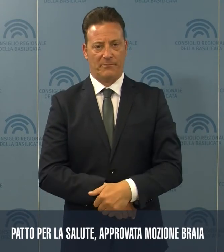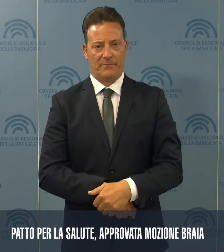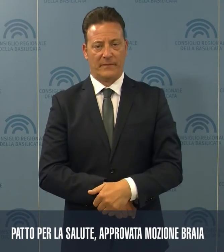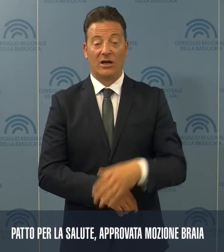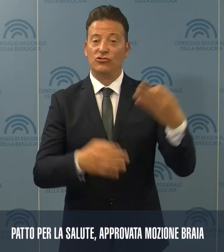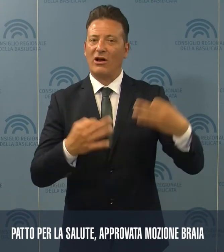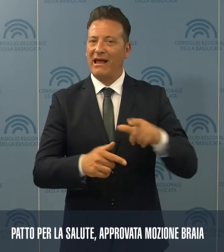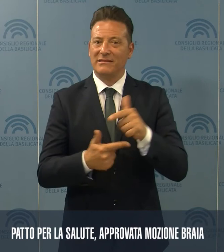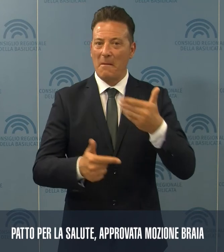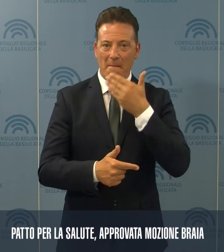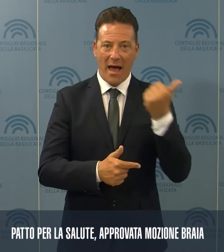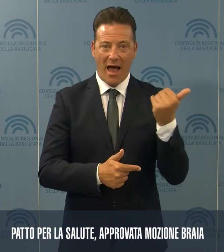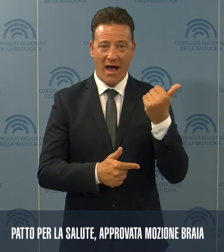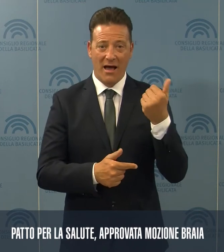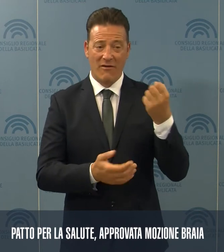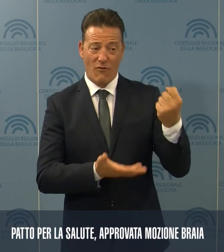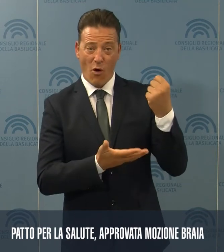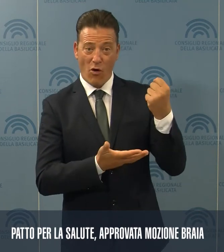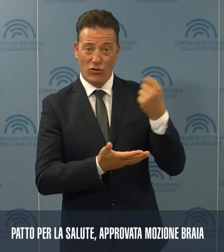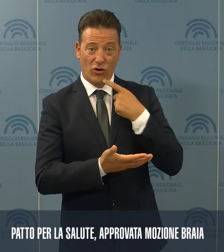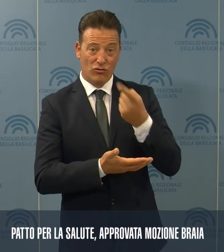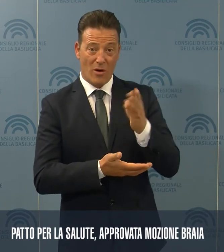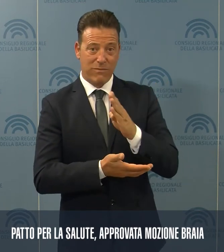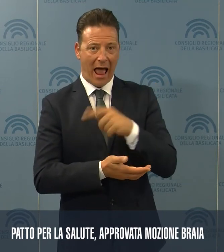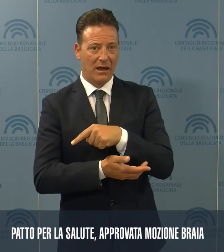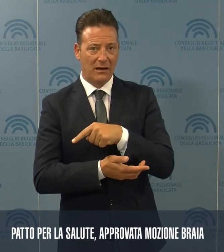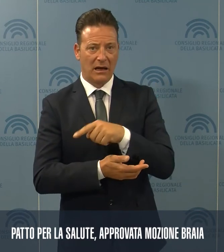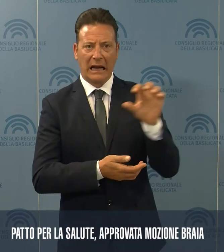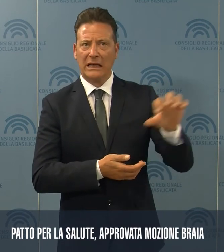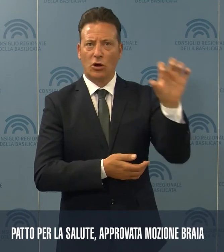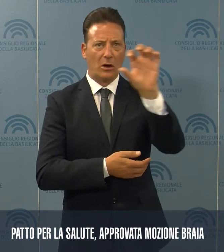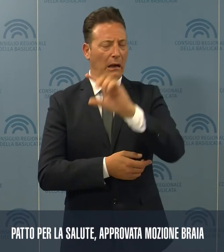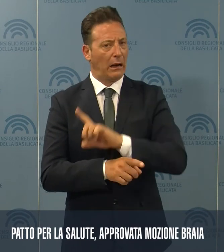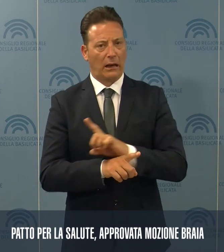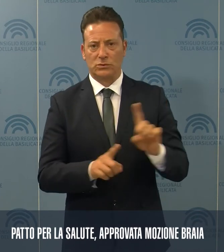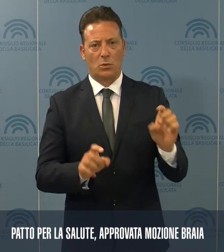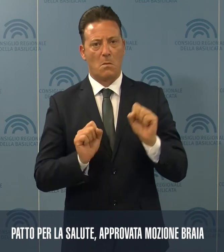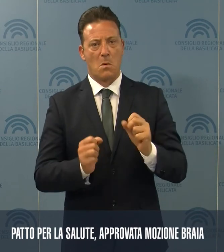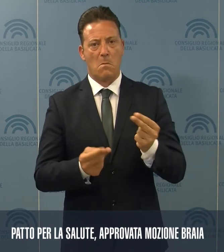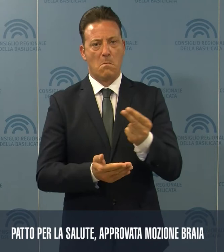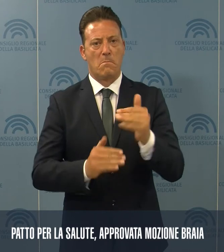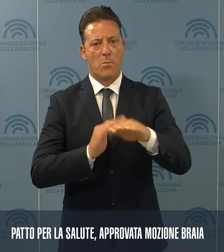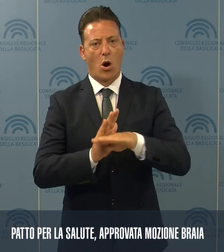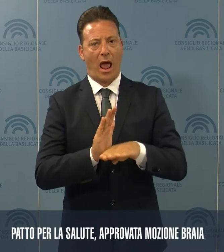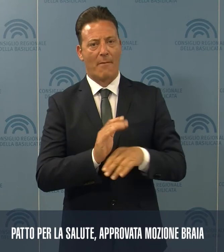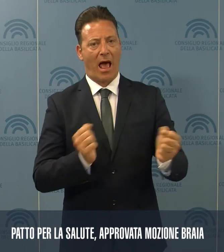certezza della dotazione del fondo, dice Braia, nessuna regione potrà programmare la propria attività di